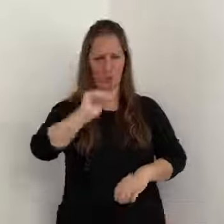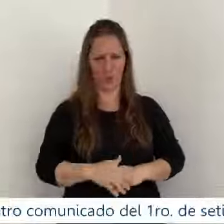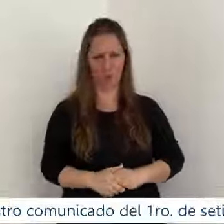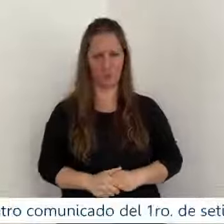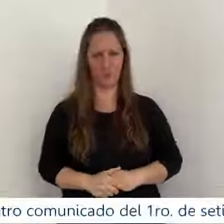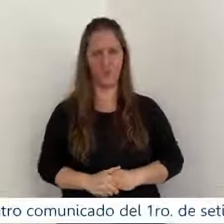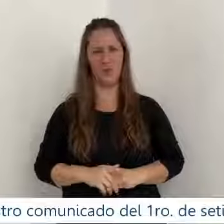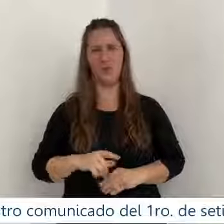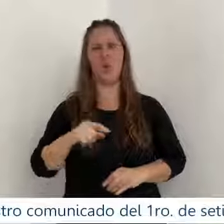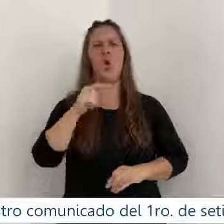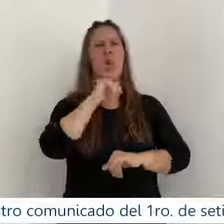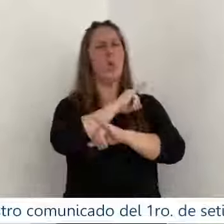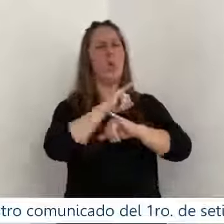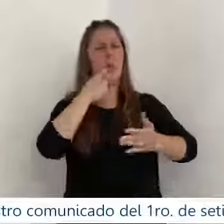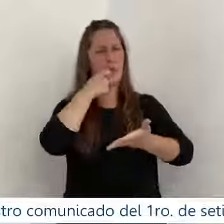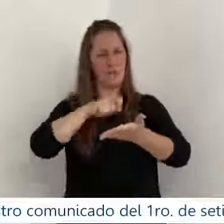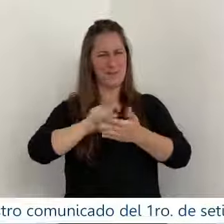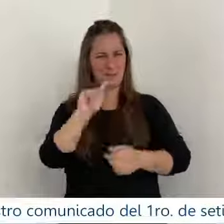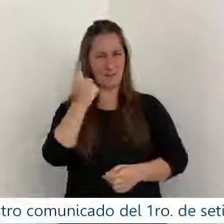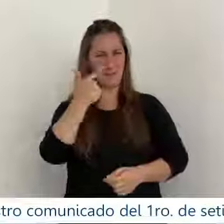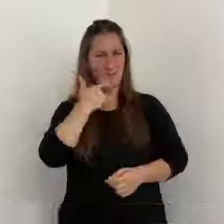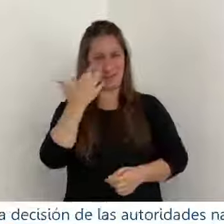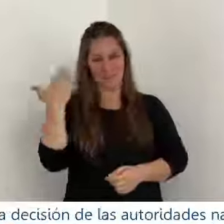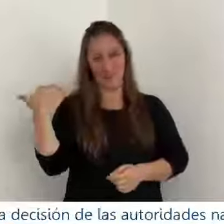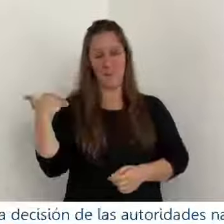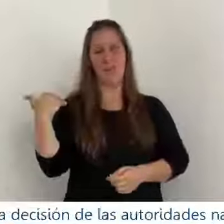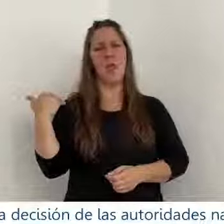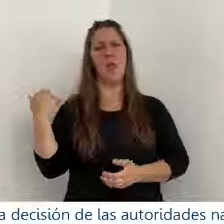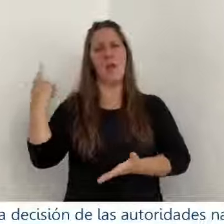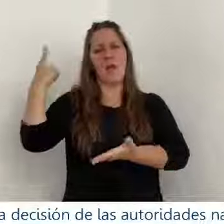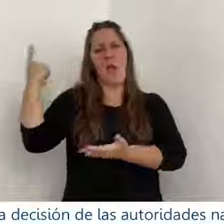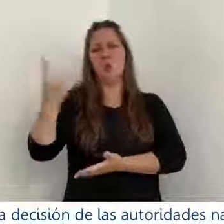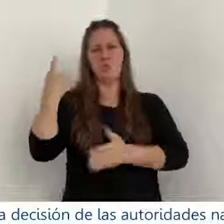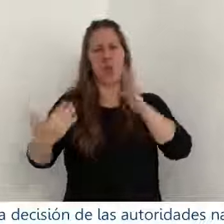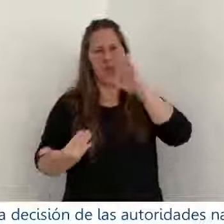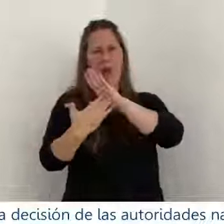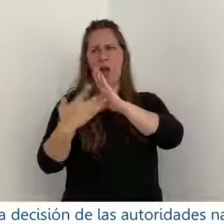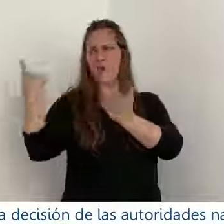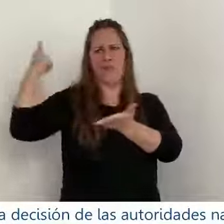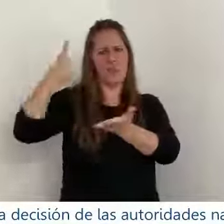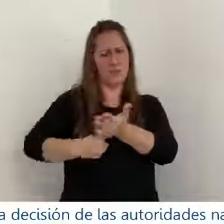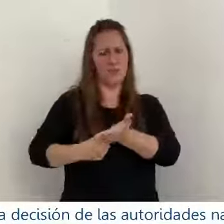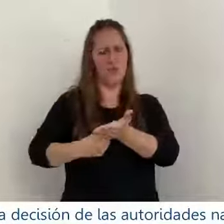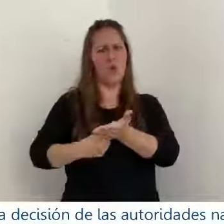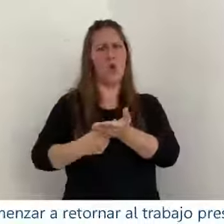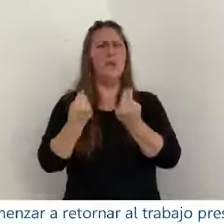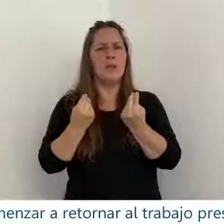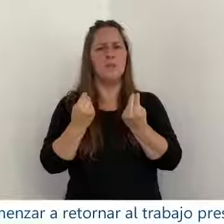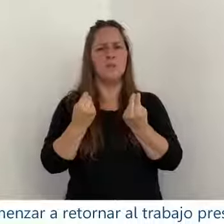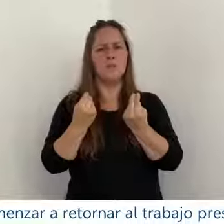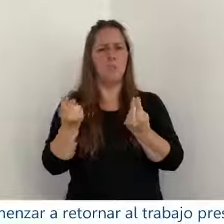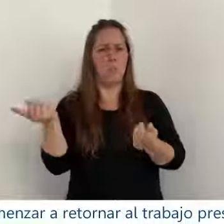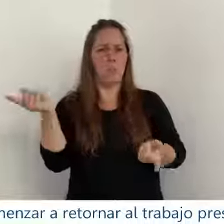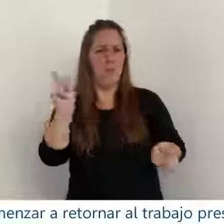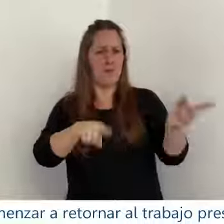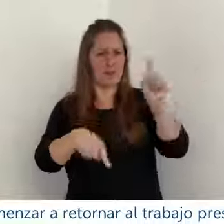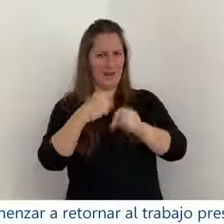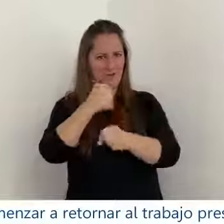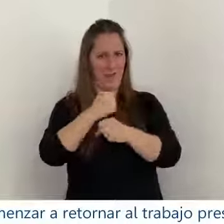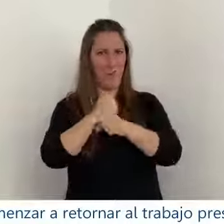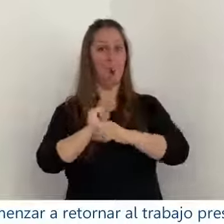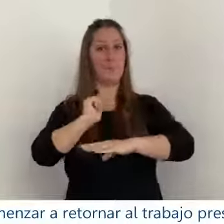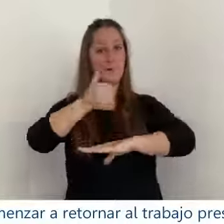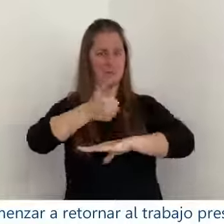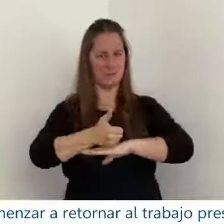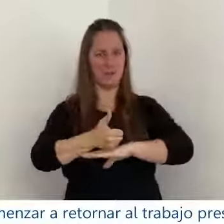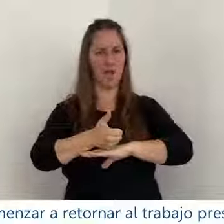En nuestro comunicado del 1 de septiembre, frente a la decisión de las autoridades nacionales de comenzar a retornar al